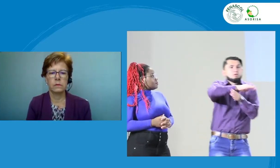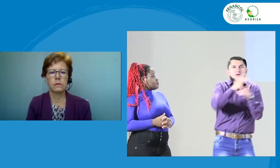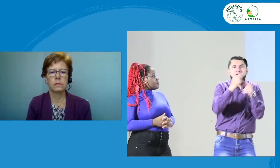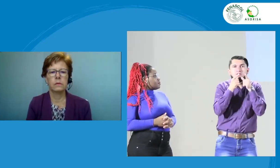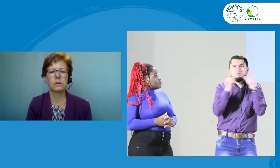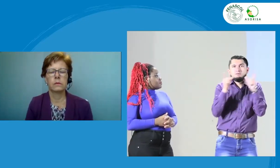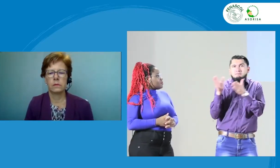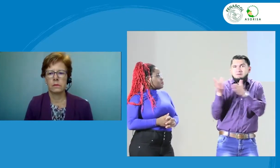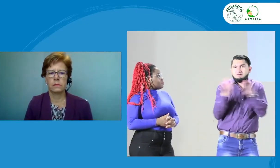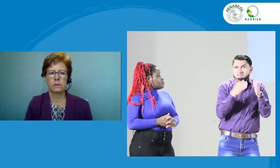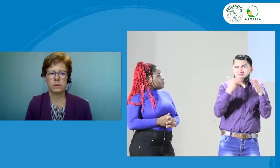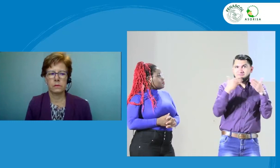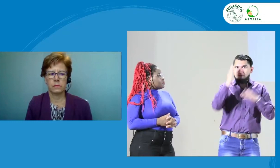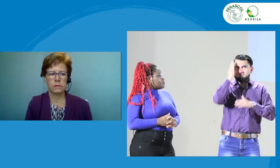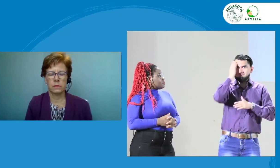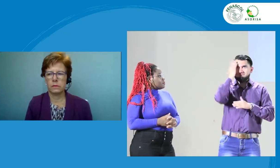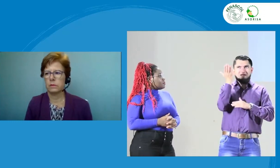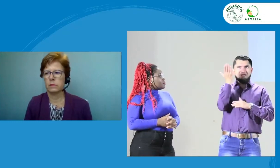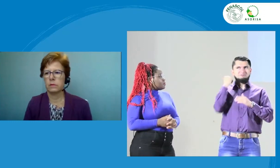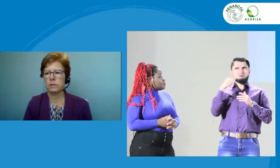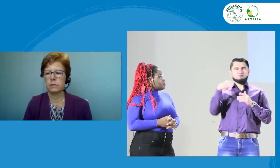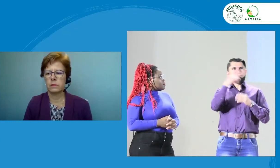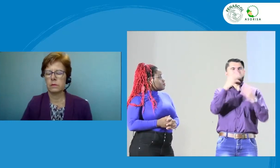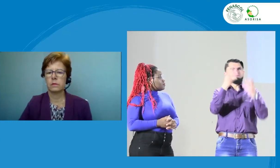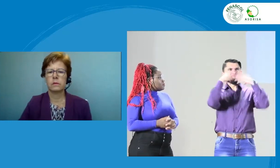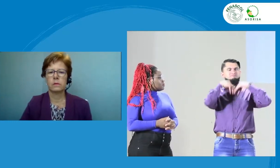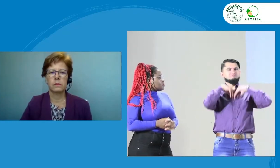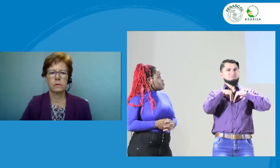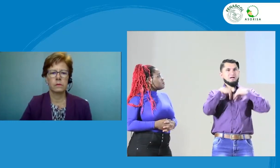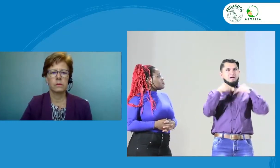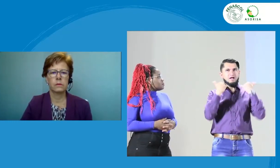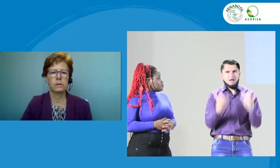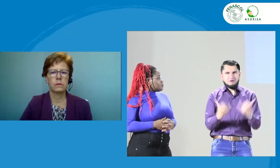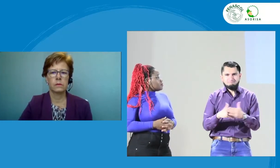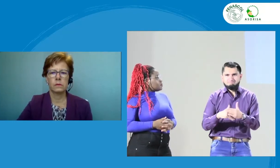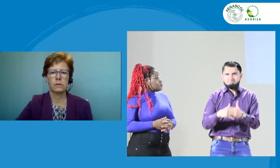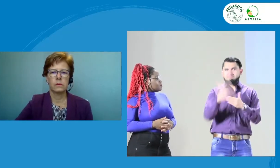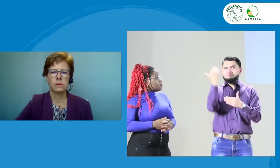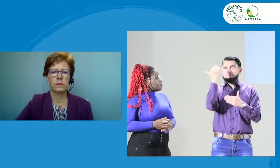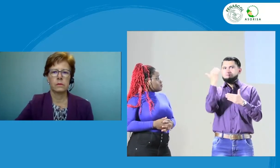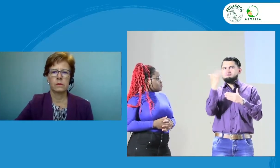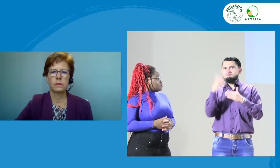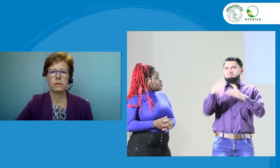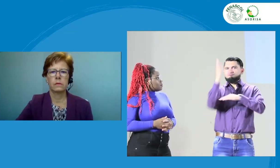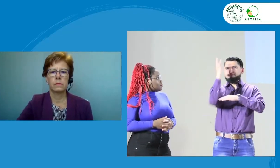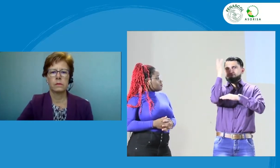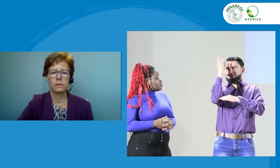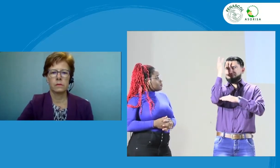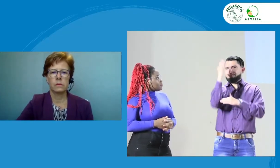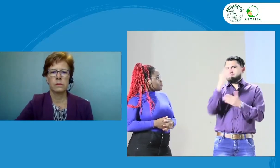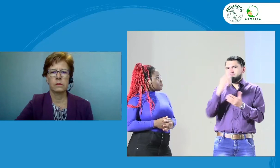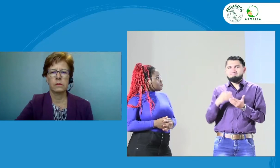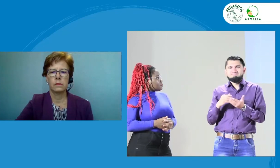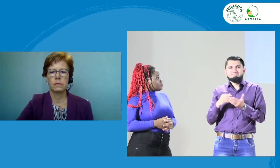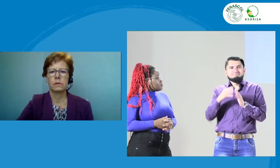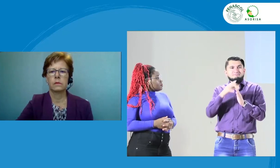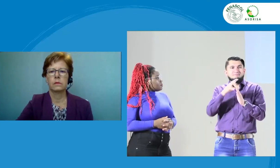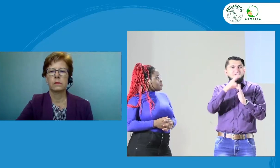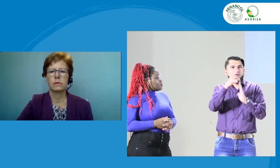estuvimos hablando de educación, en la tarde de planeación lingüística. Aquí recordemos los temas. Y en la mañana de